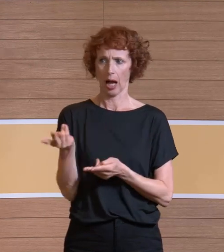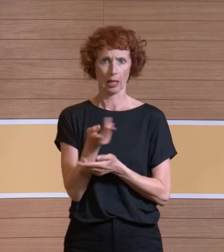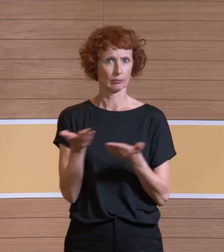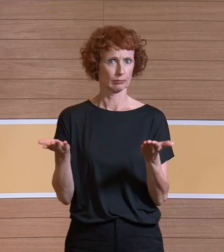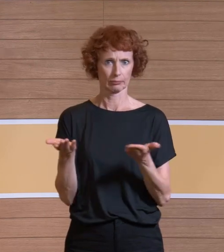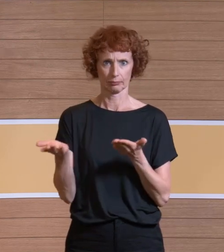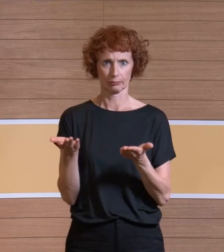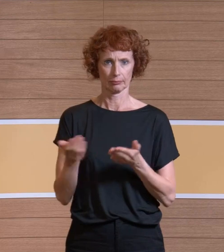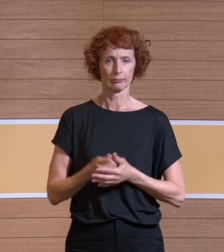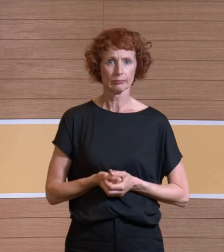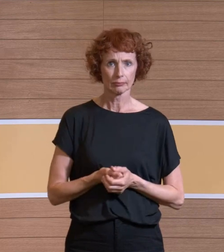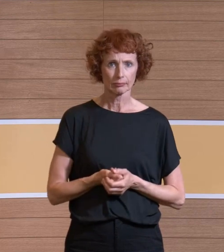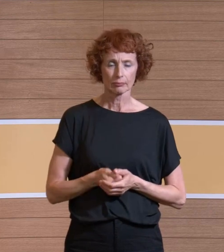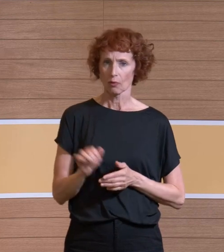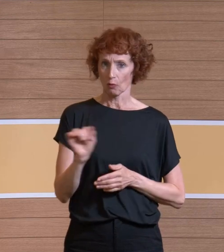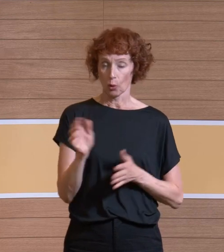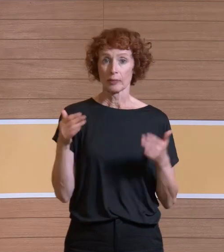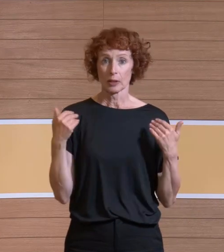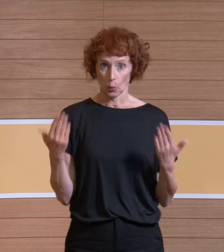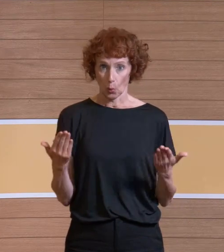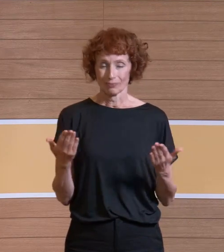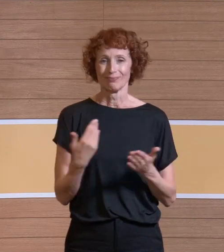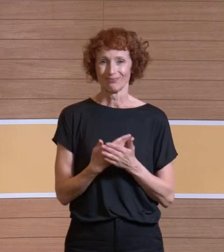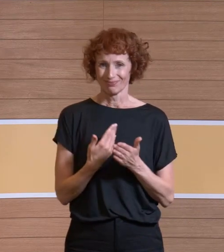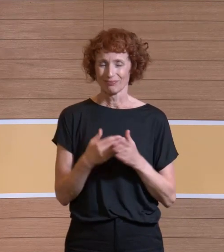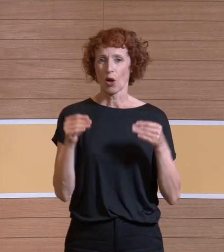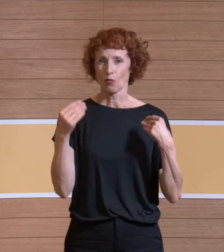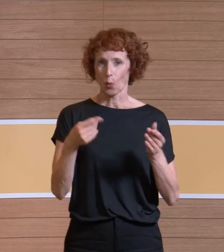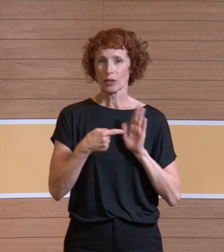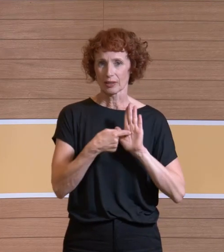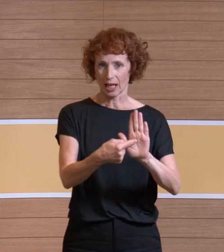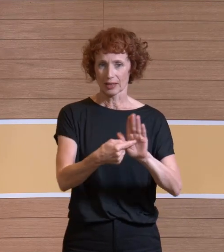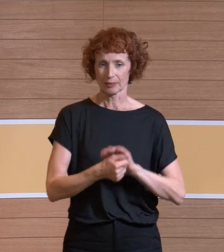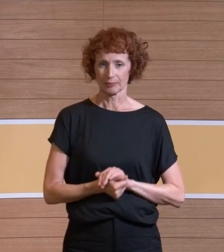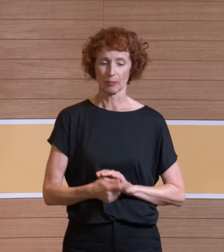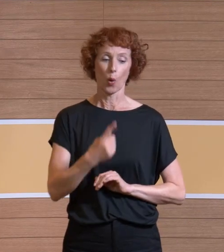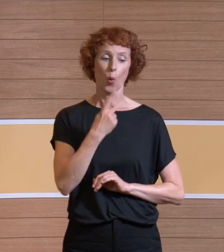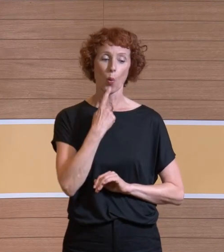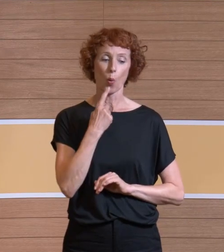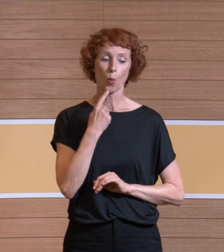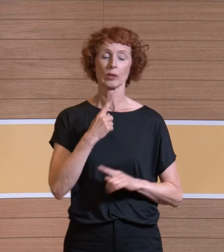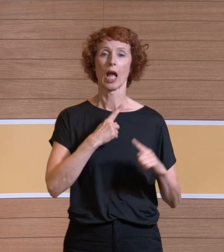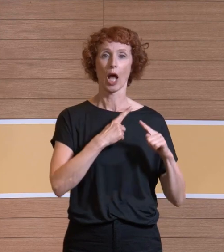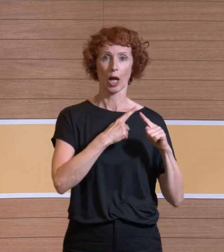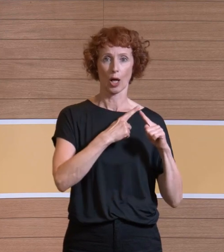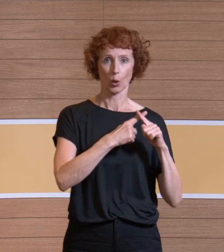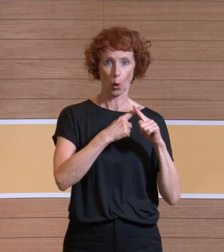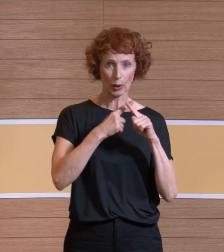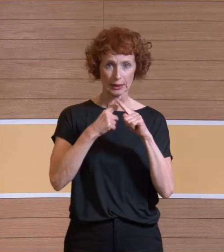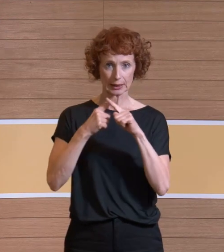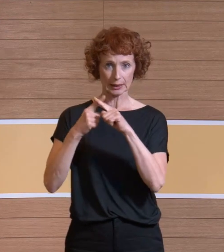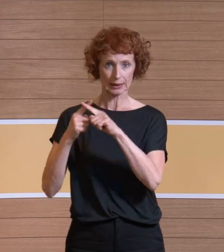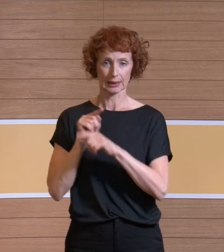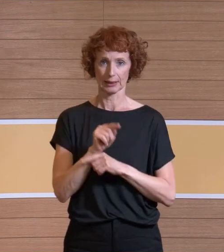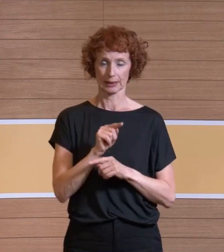Und warum das so ist, das sehen Sie auf dieser Folie. Die roten Kreuzchen, das ist der